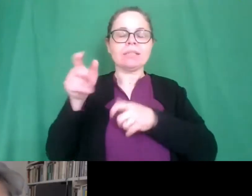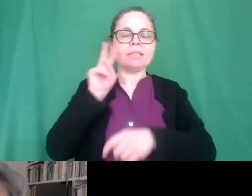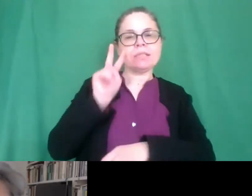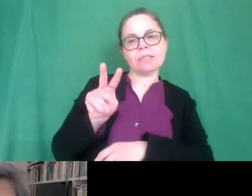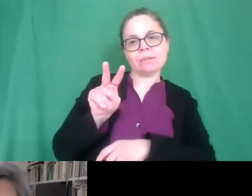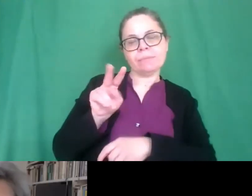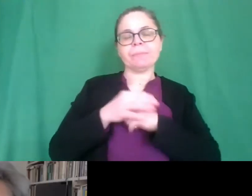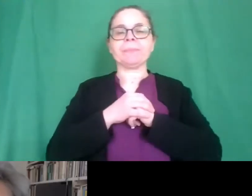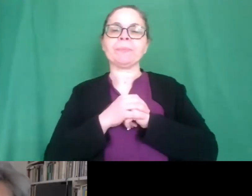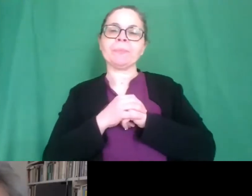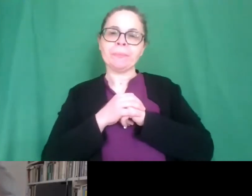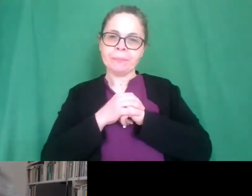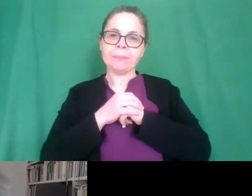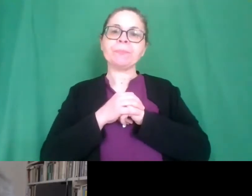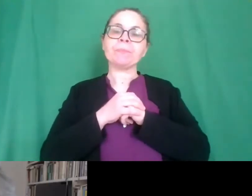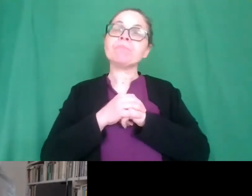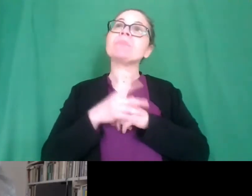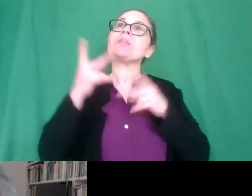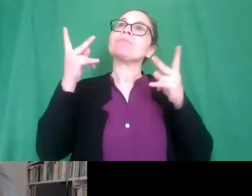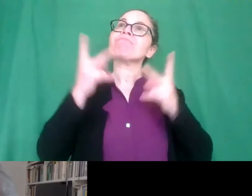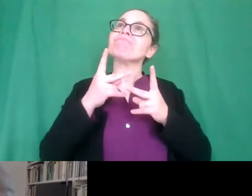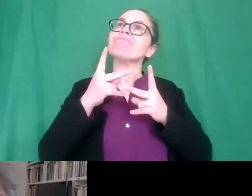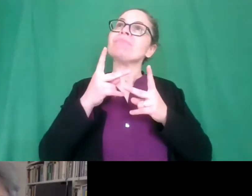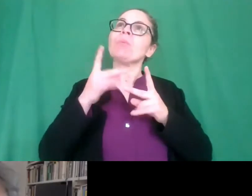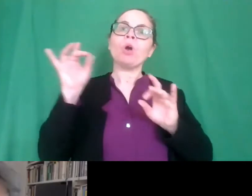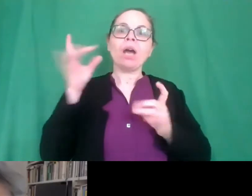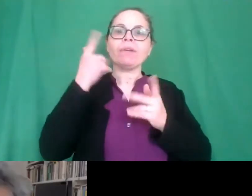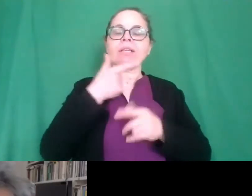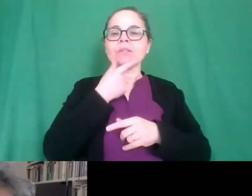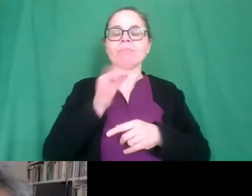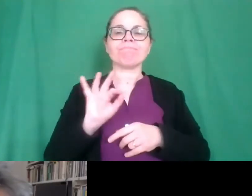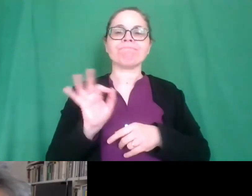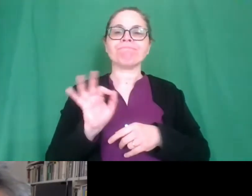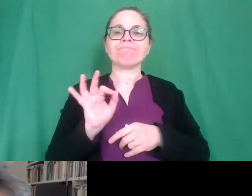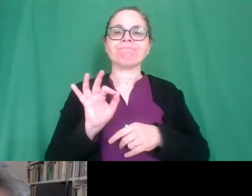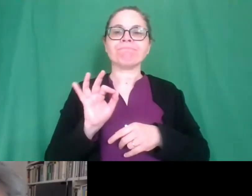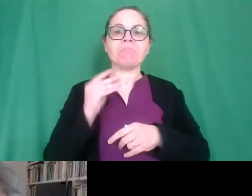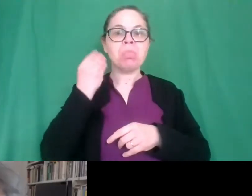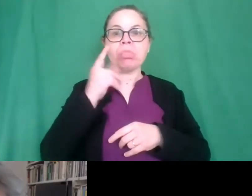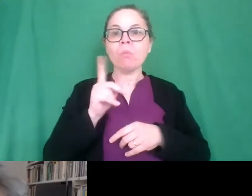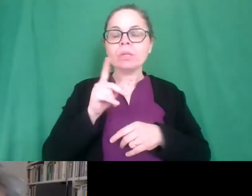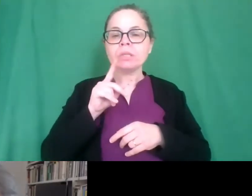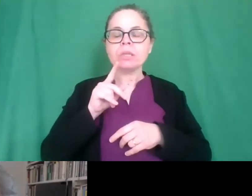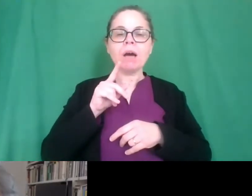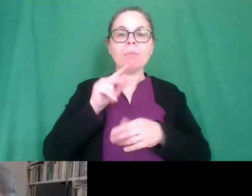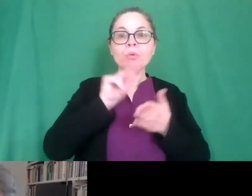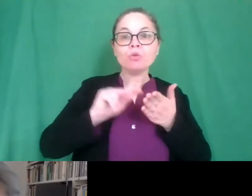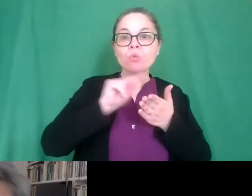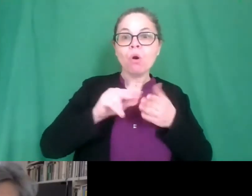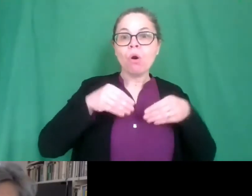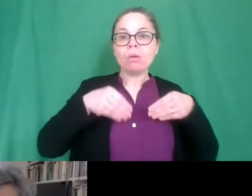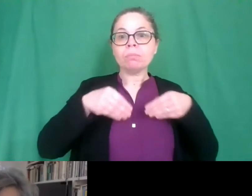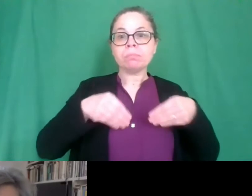e mi sembra un'iniziativa bellissima. Devo dire non immaginavo tanta presenza di scuole